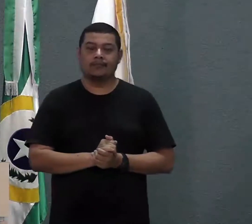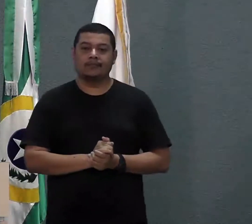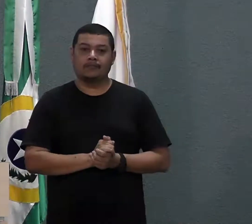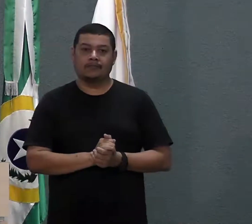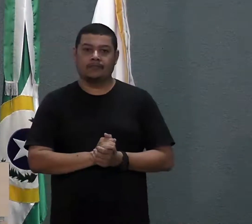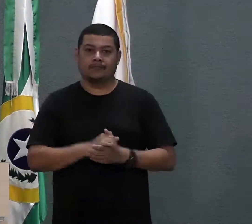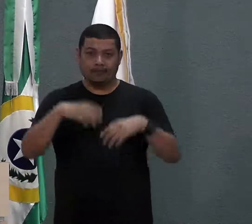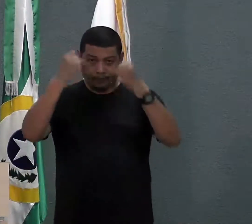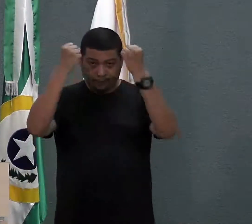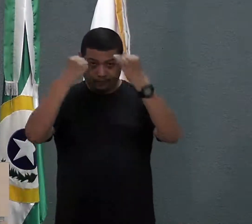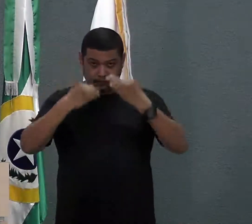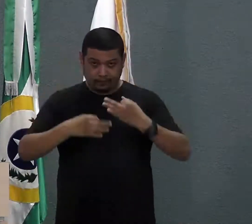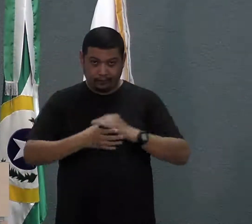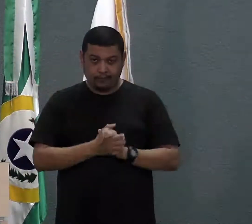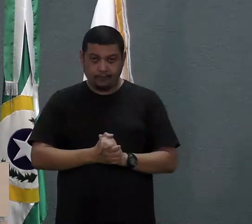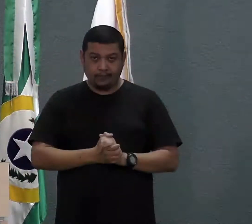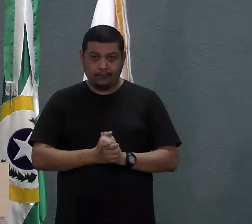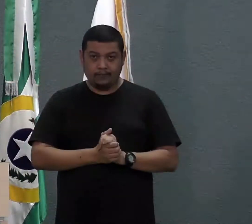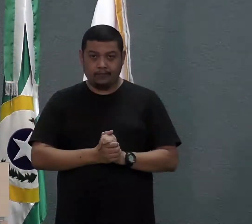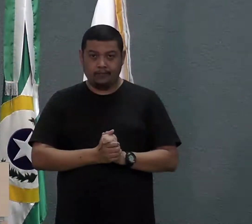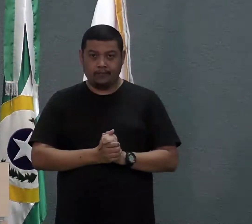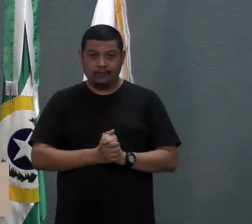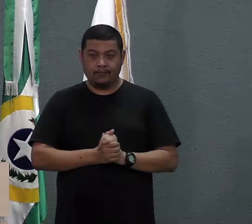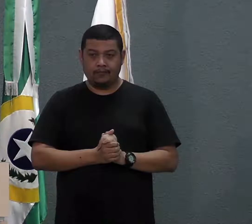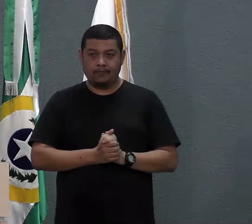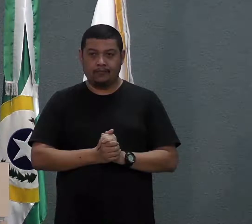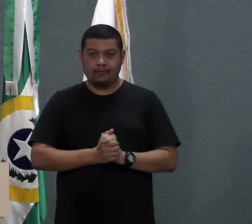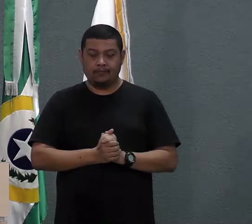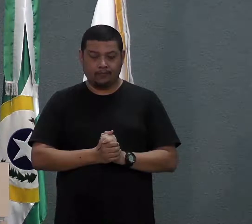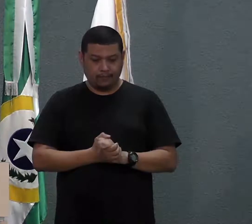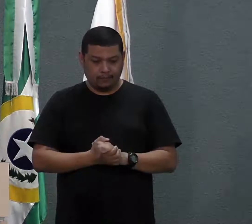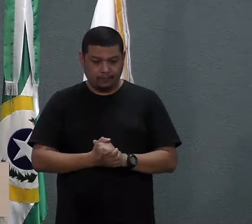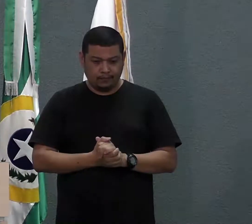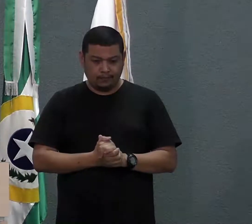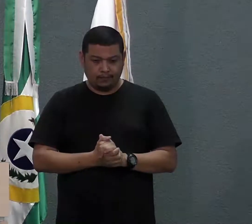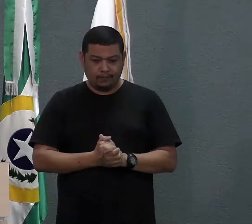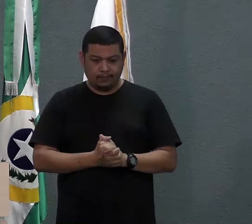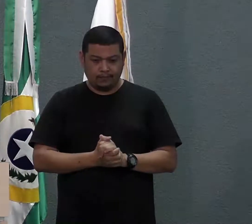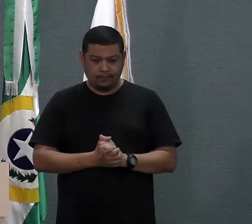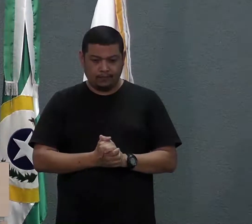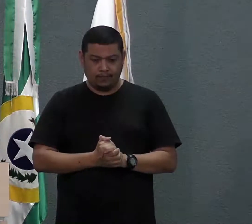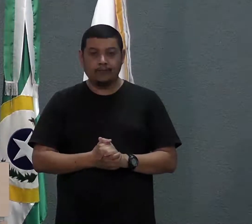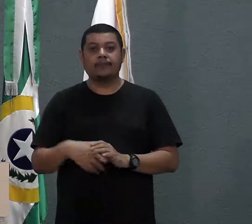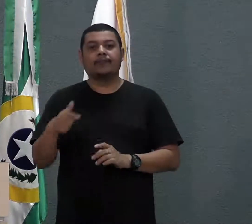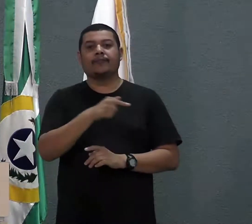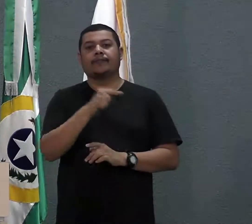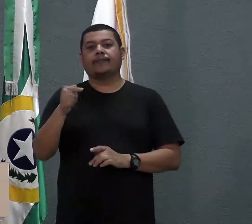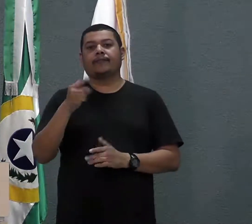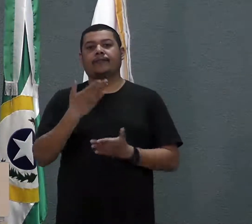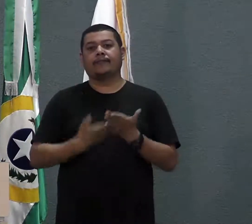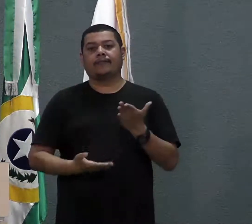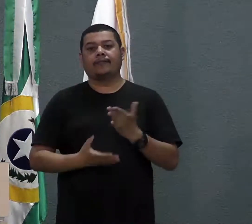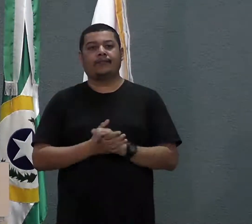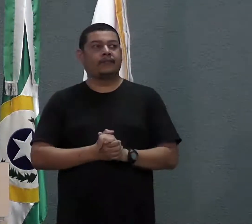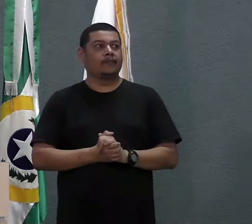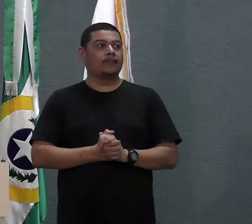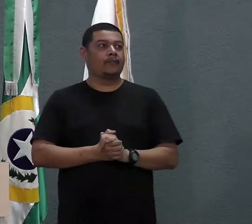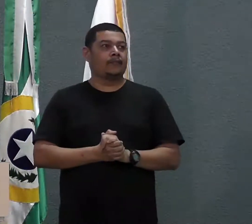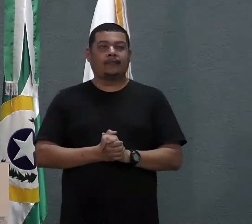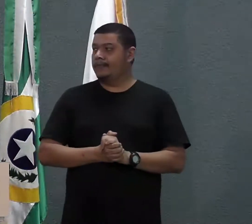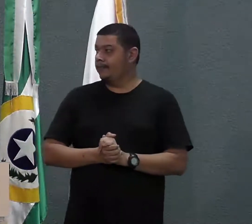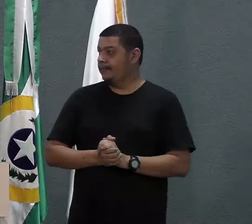falando um pouquinho da perca que tivemos essa semana. E aí que eu